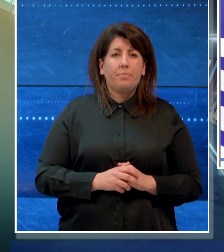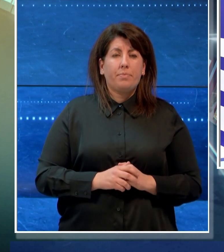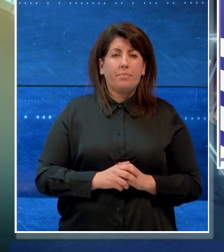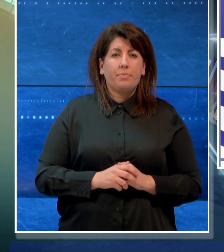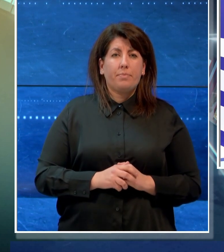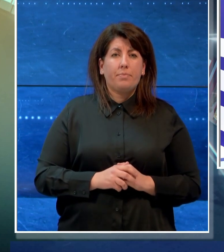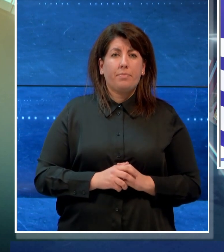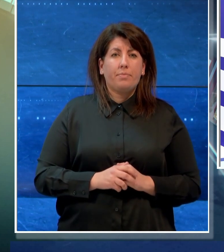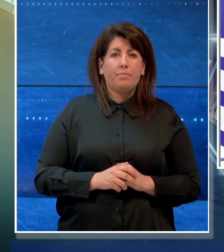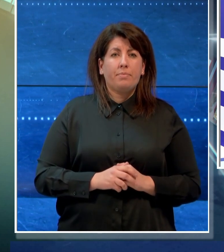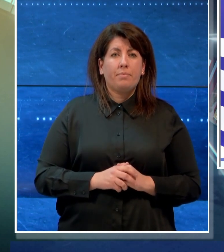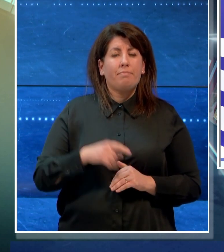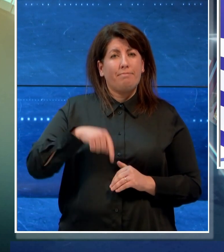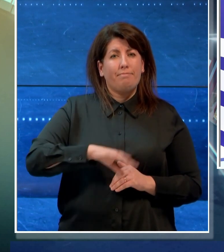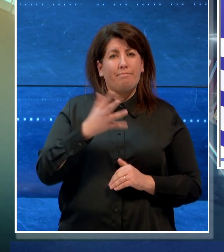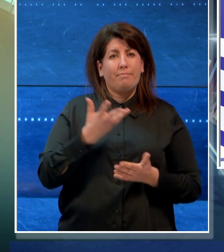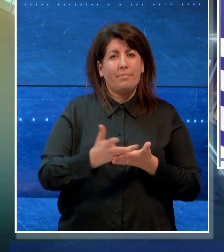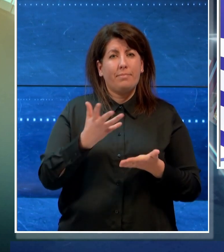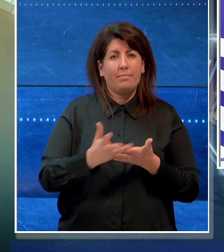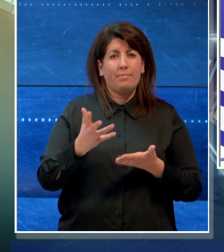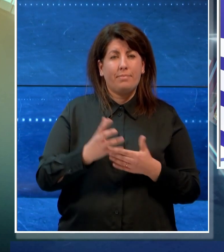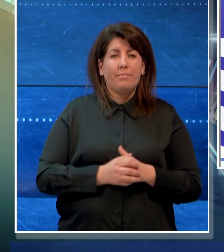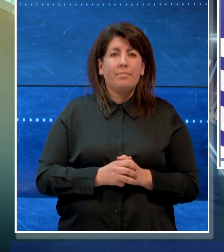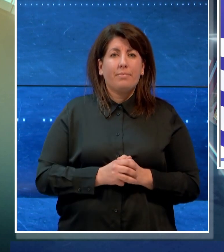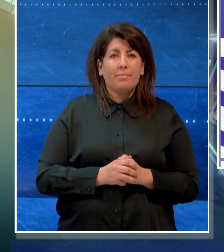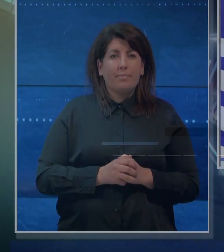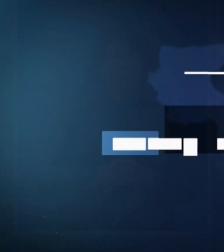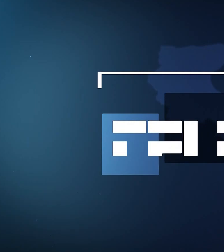E adesso le altre notizie del TG List.